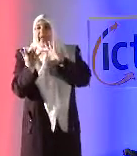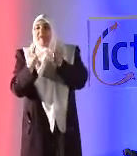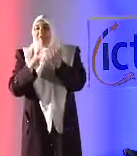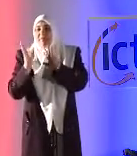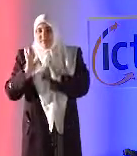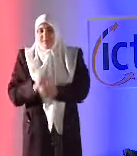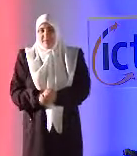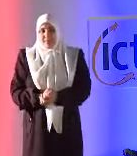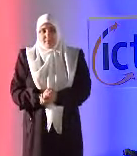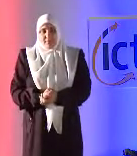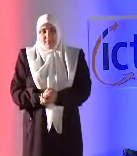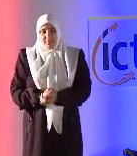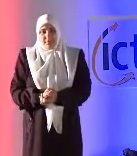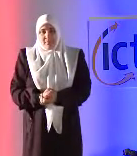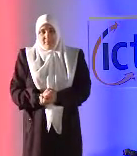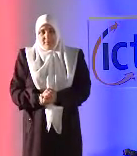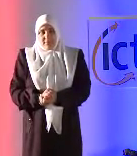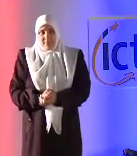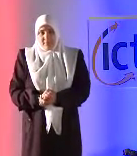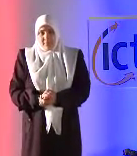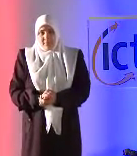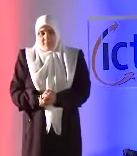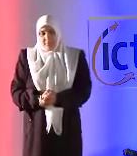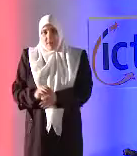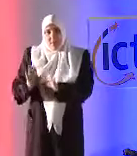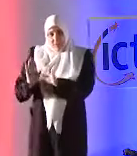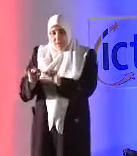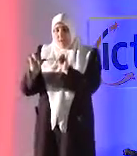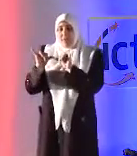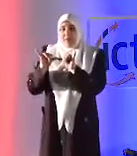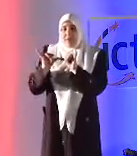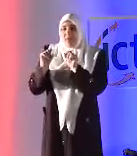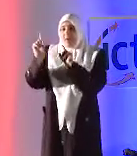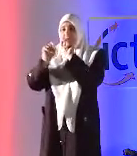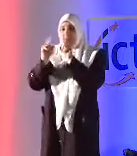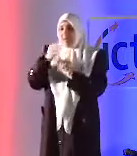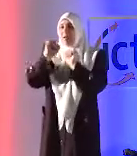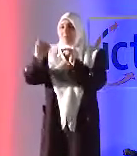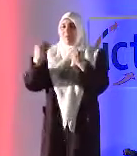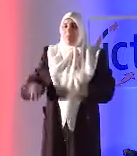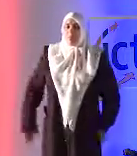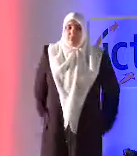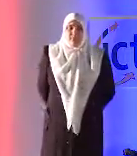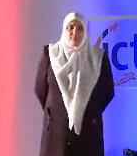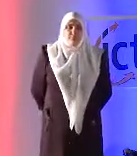أمور موجودة في الإنترنت دون أعضار لذلك